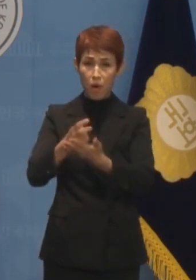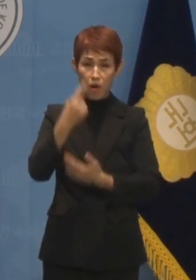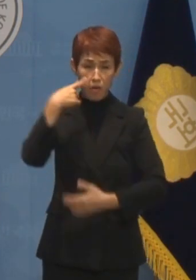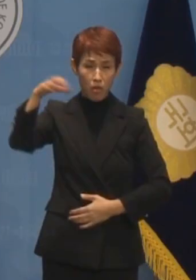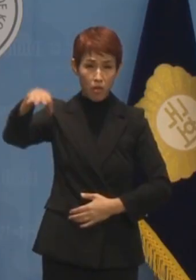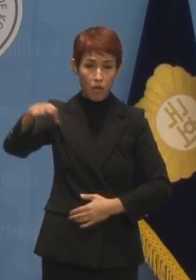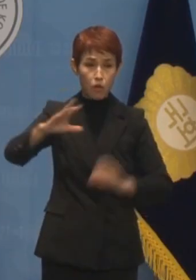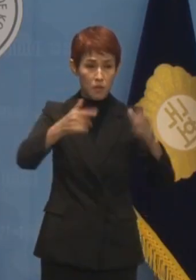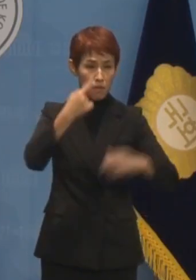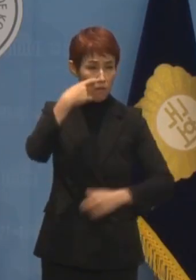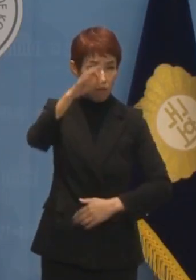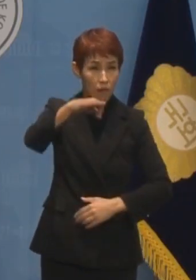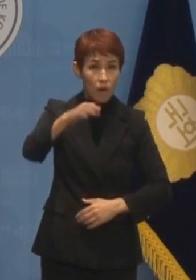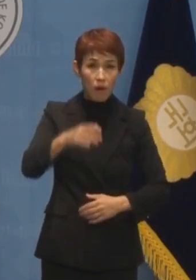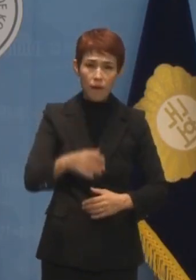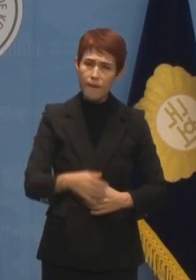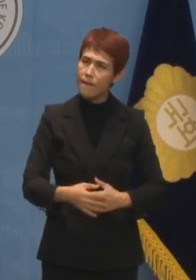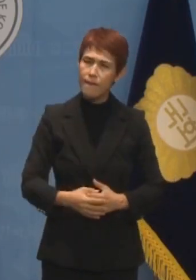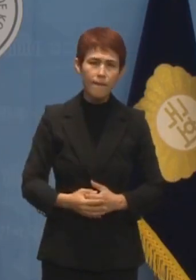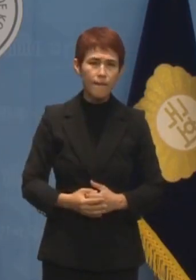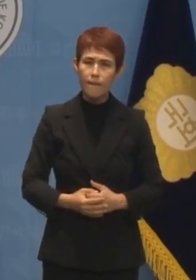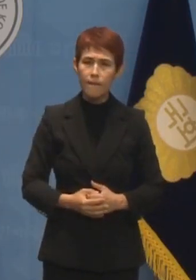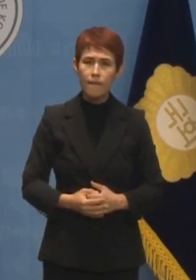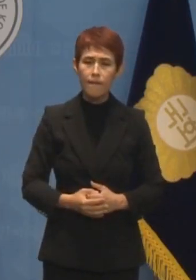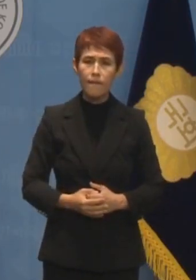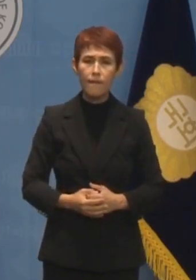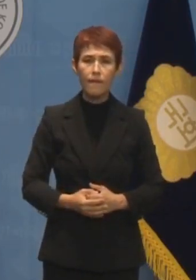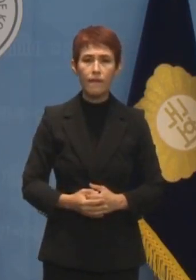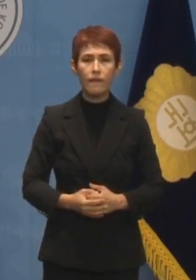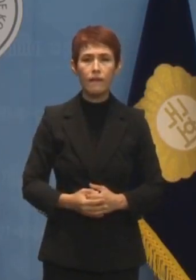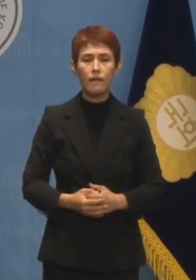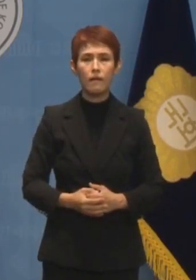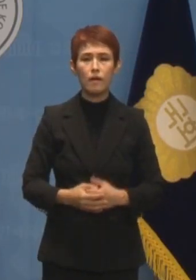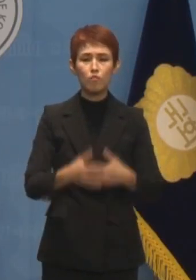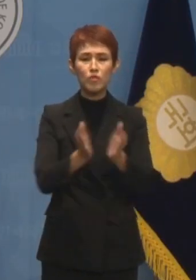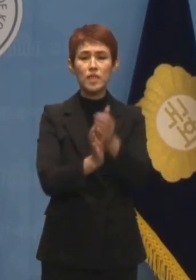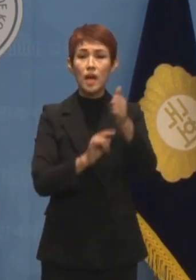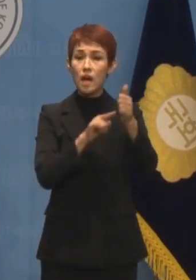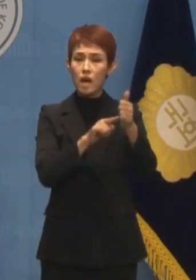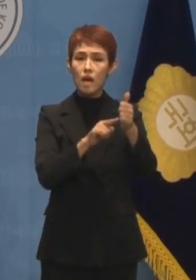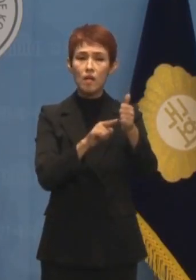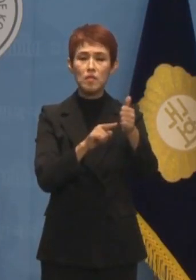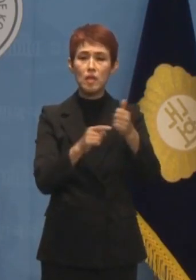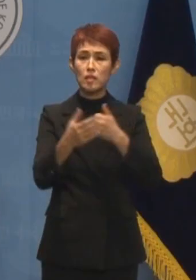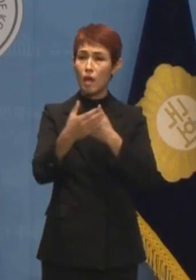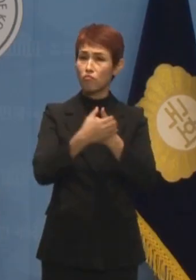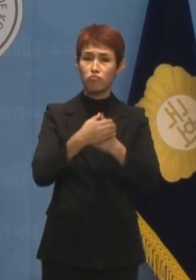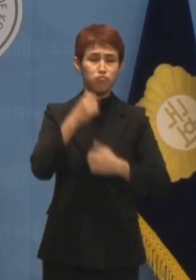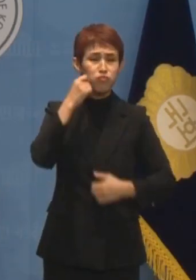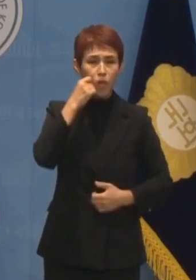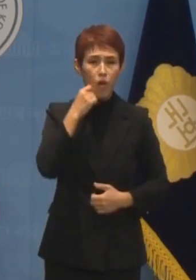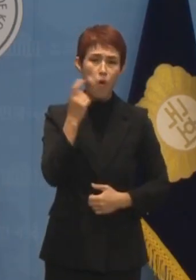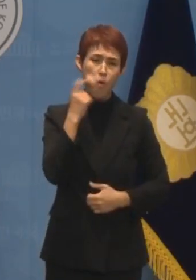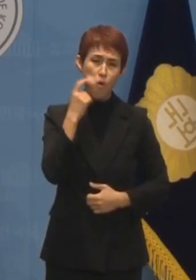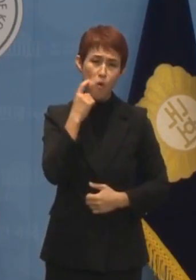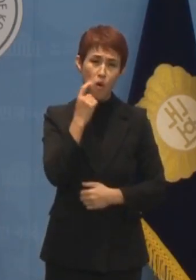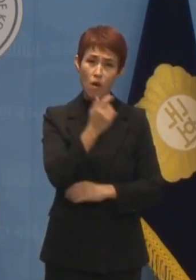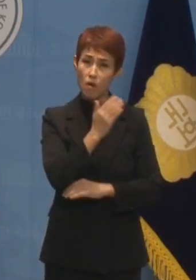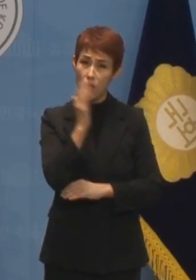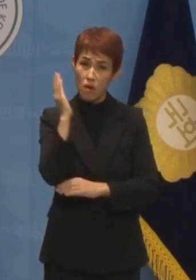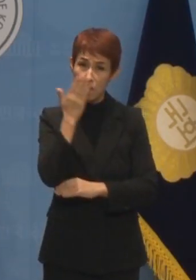우스워 보입니까? 일개 부장검사가 책임지지도 못할 거짓말을 했다고는